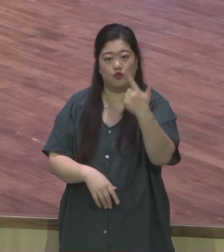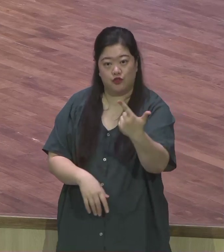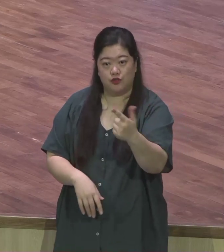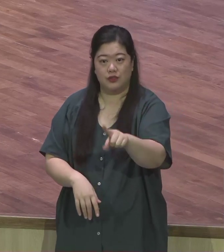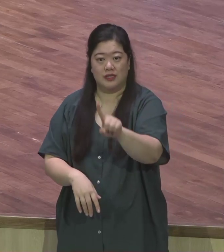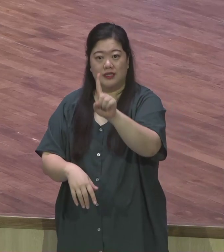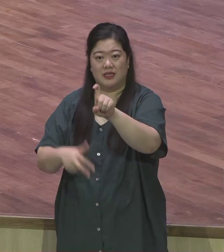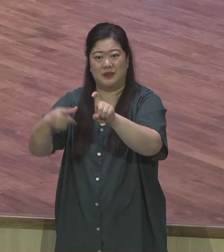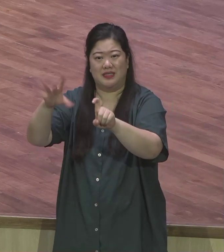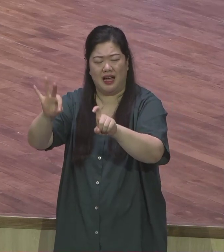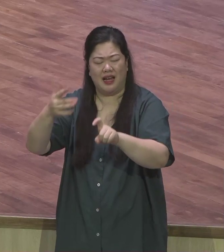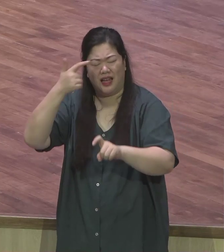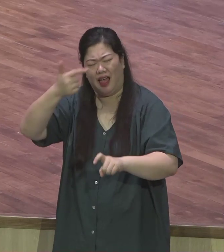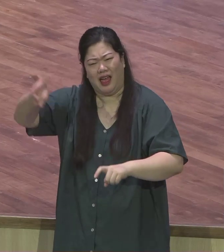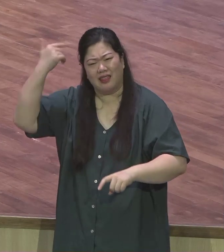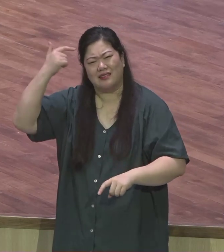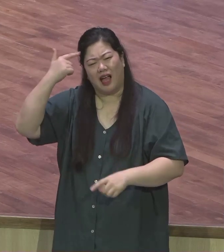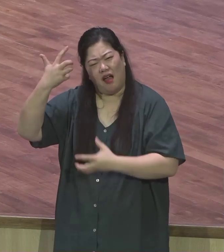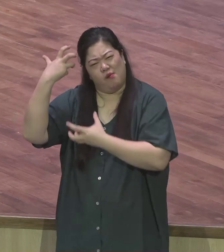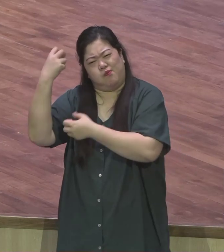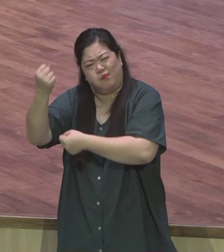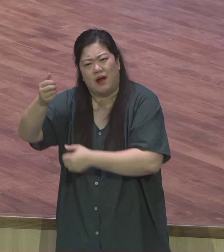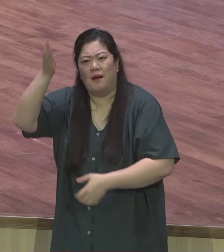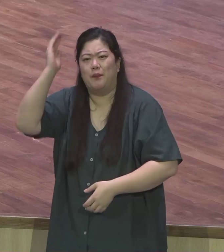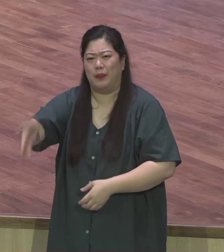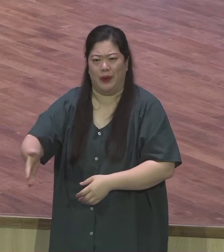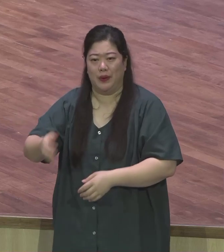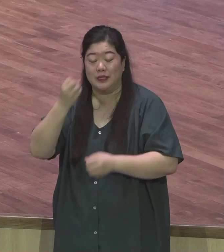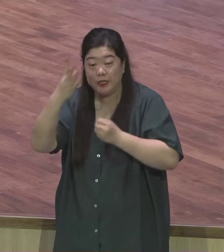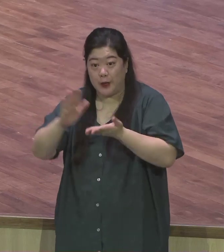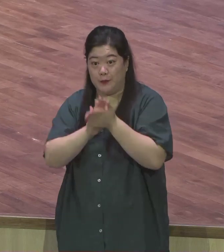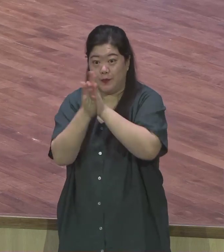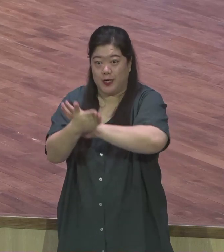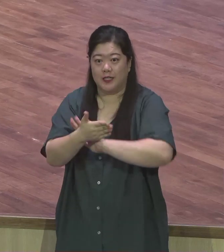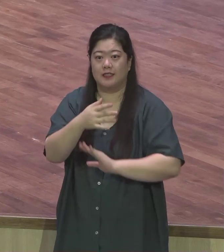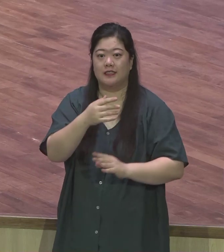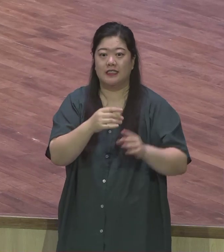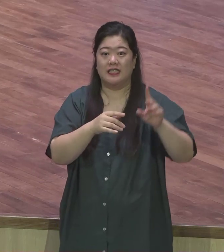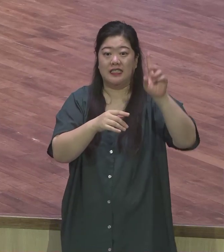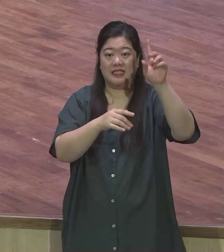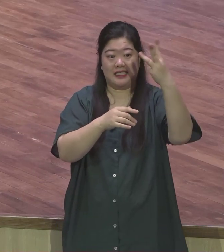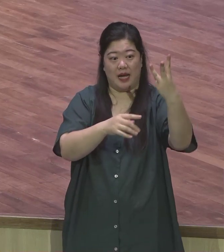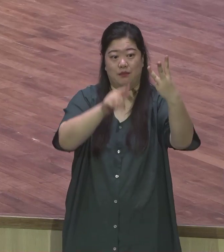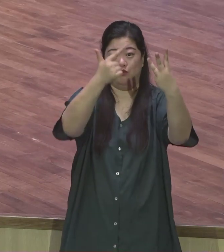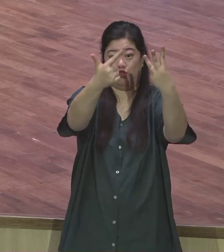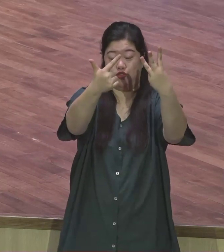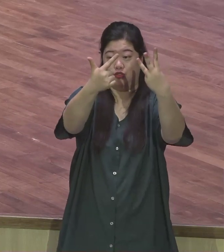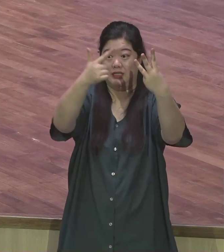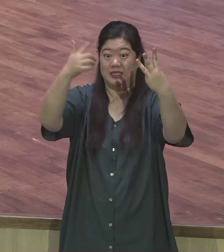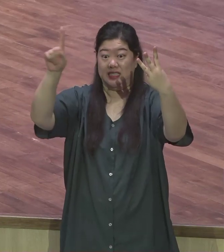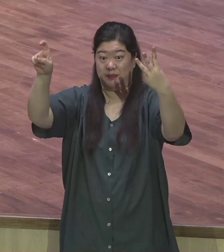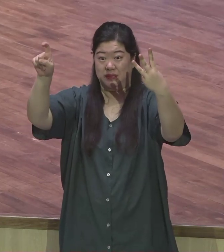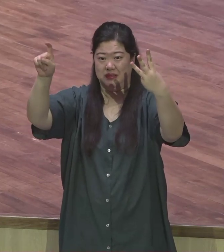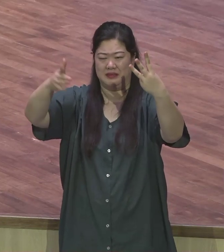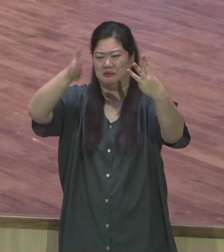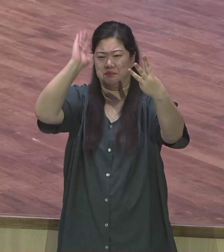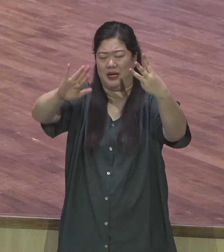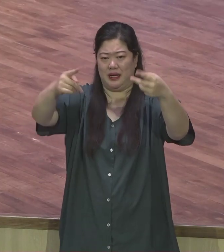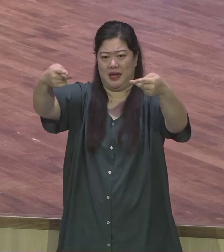오직 그리스도 오직 하나님 나라 오직 성령 충만 사도인전 1장 138의 언약을 붙잡고 이제